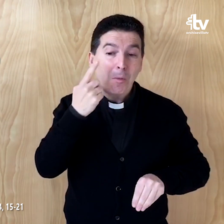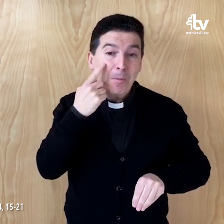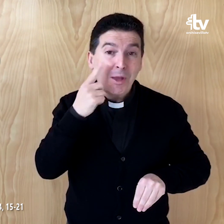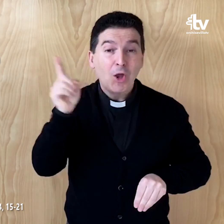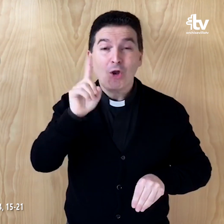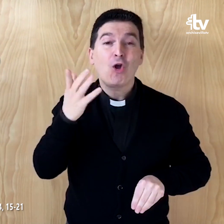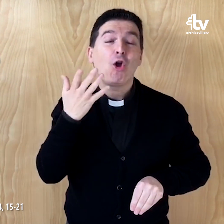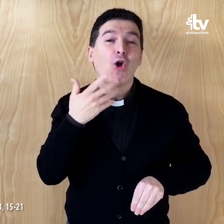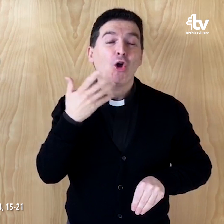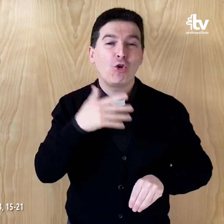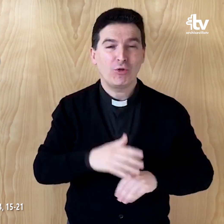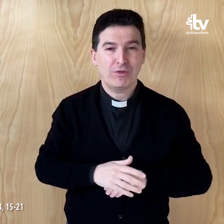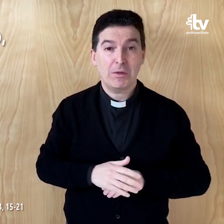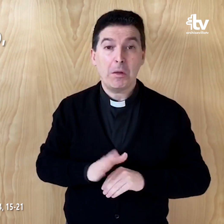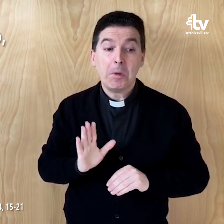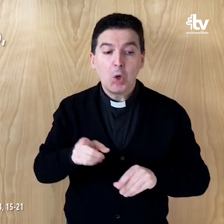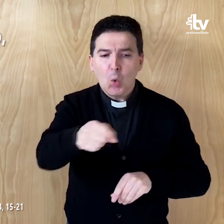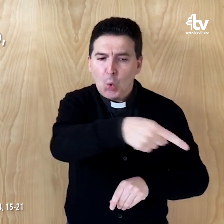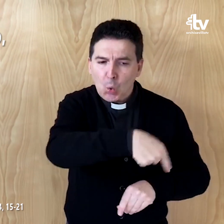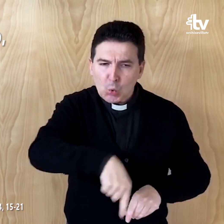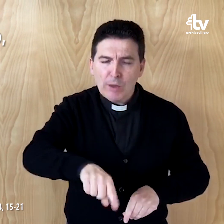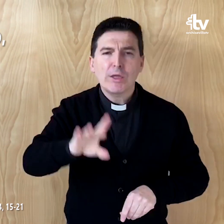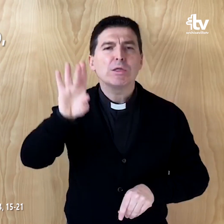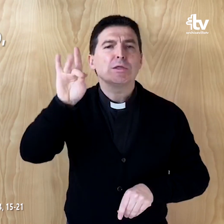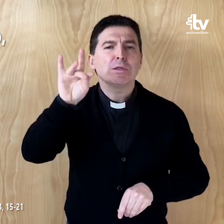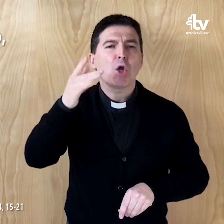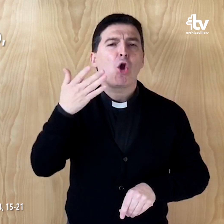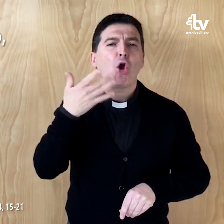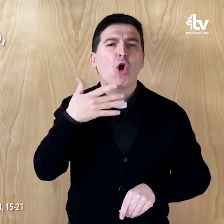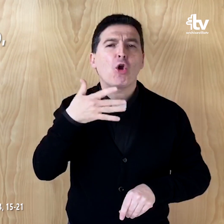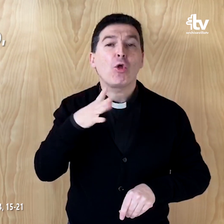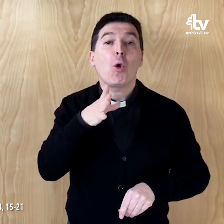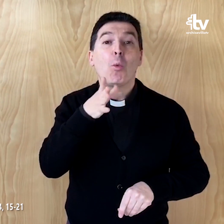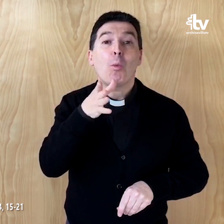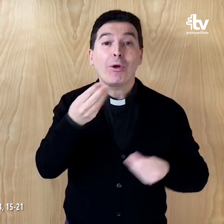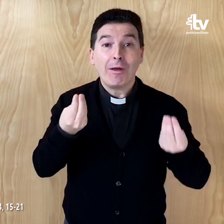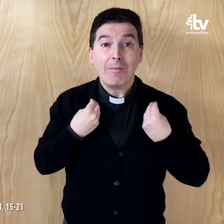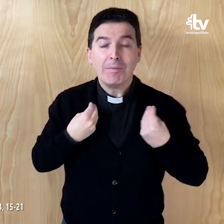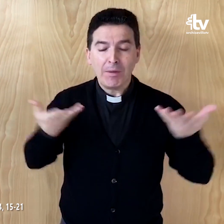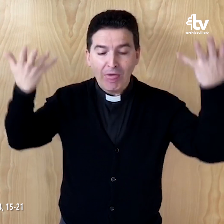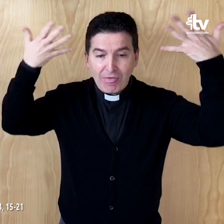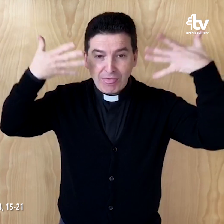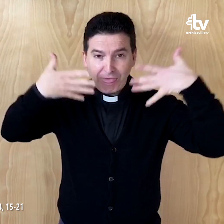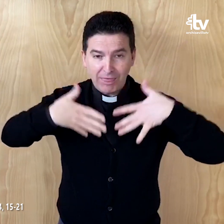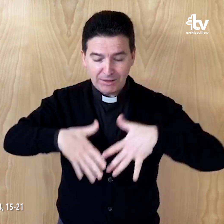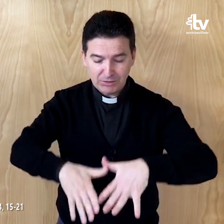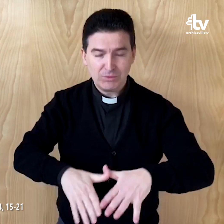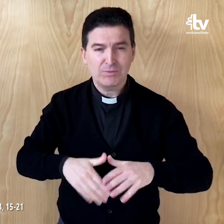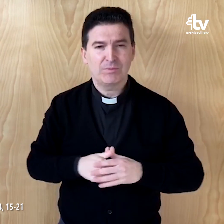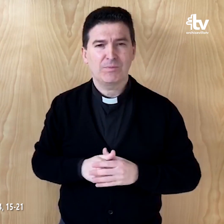ve ni lo conoce Vosotros, en cambio, lo conocéis porque mora con vosotros y está en